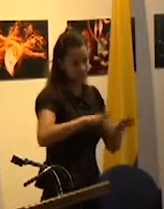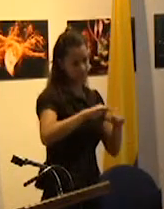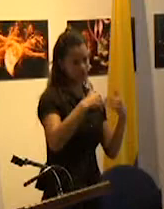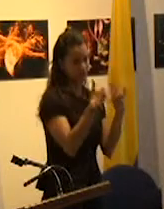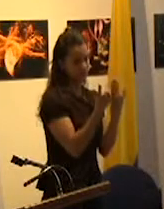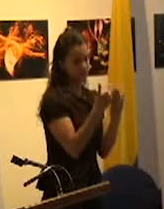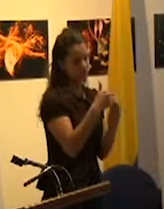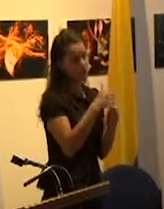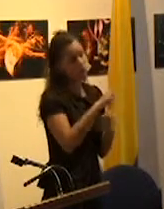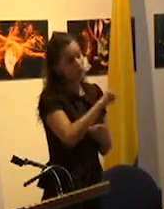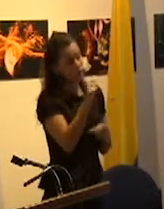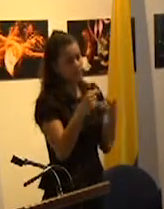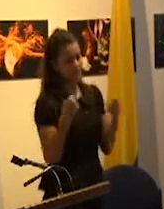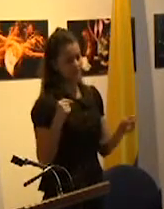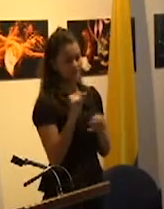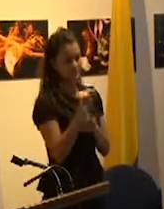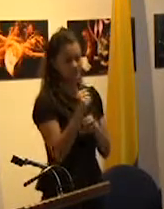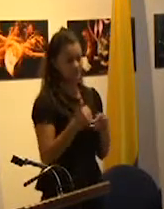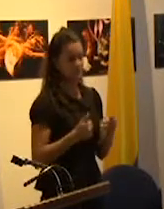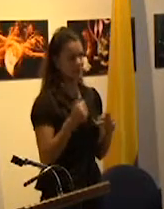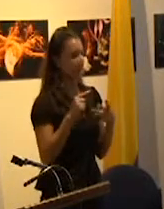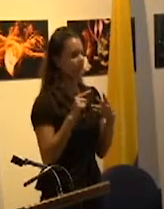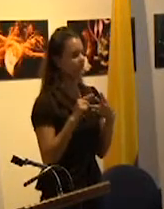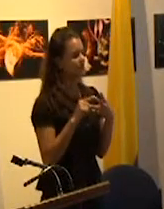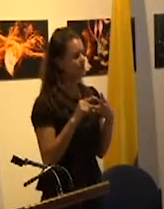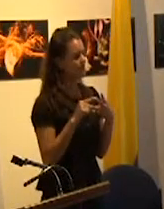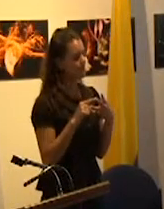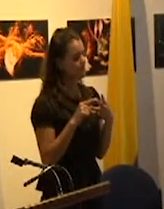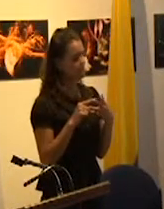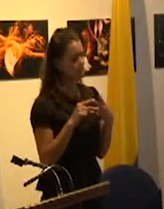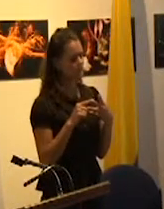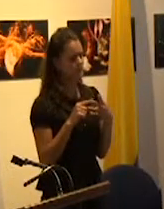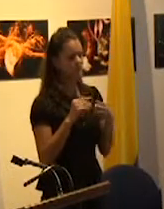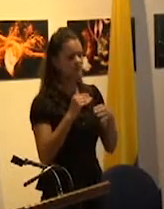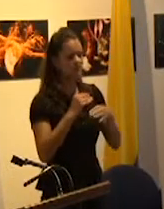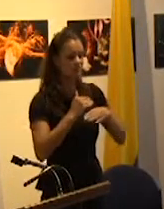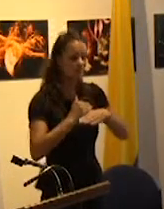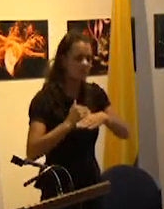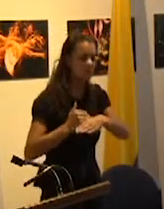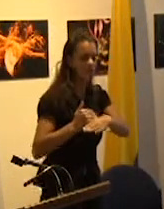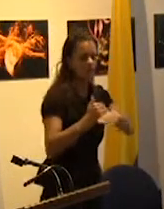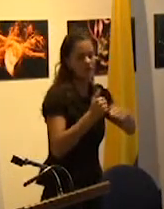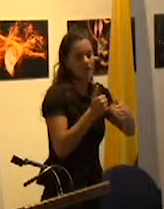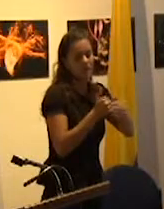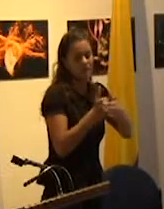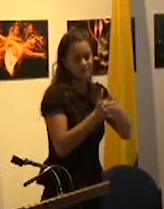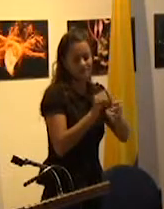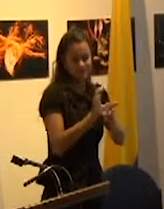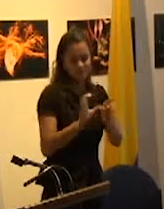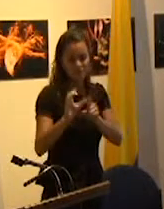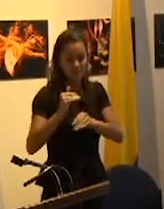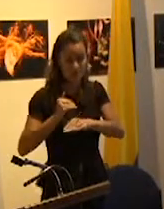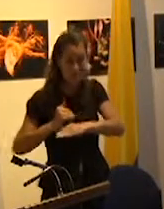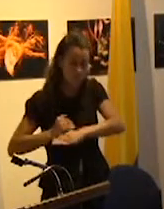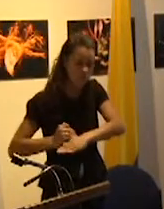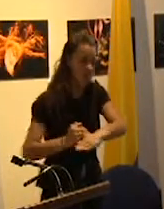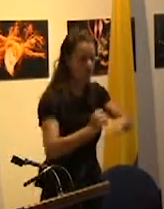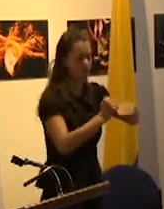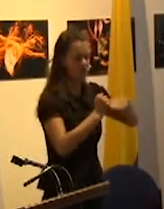segunda crítica tiene que ver con que la igualación y la homogeneización cultural